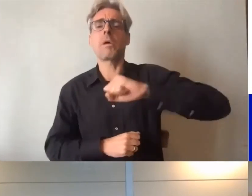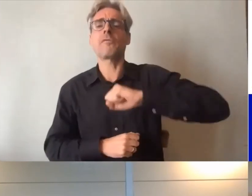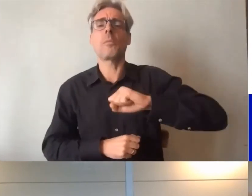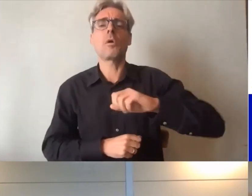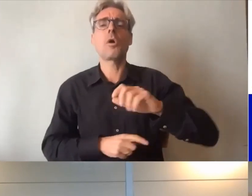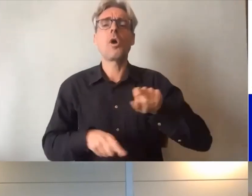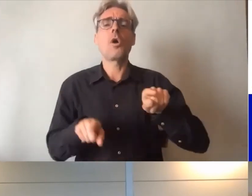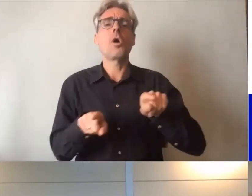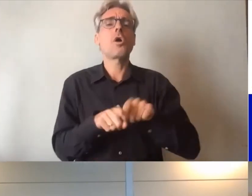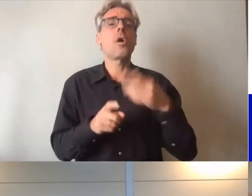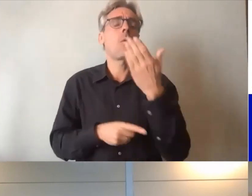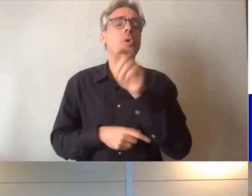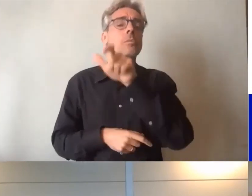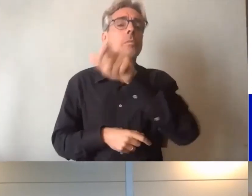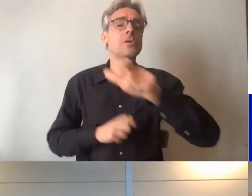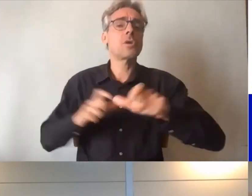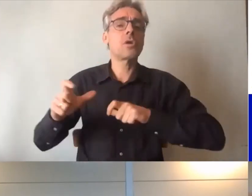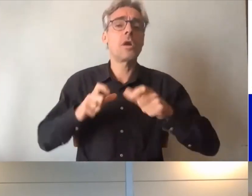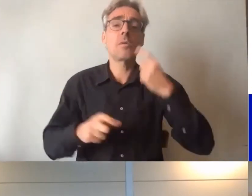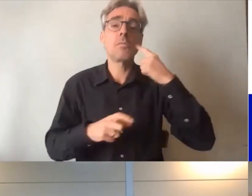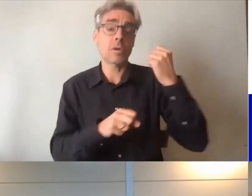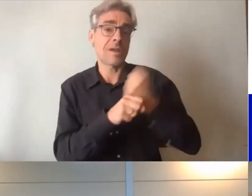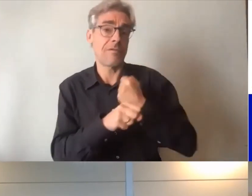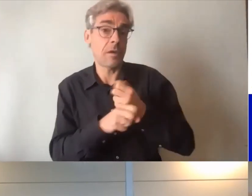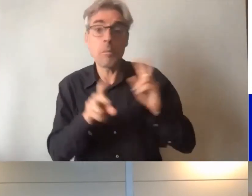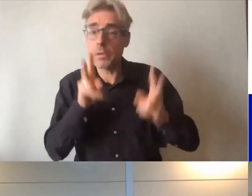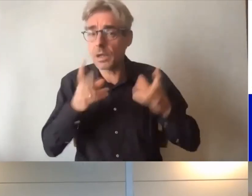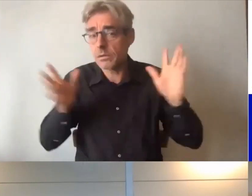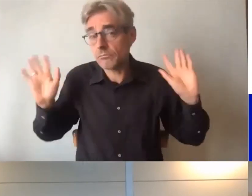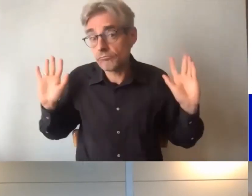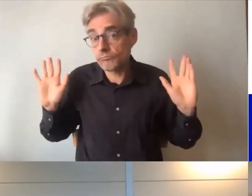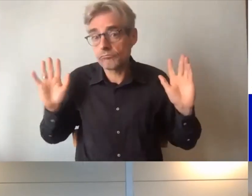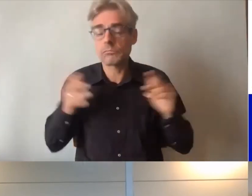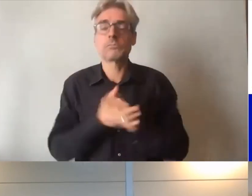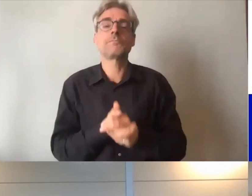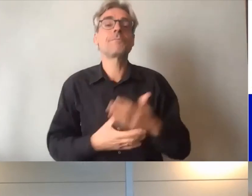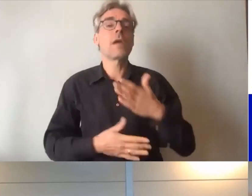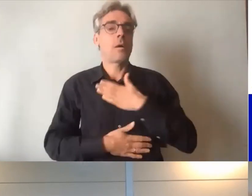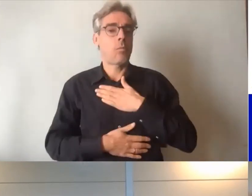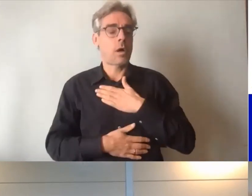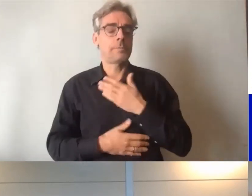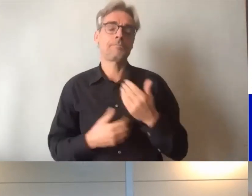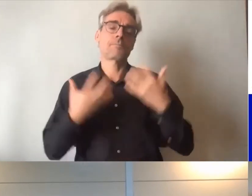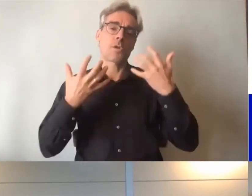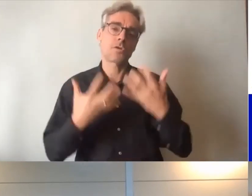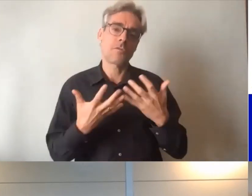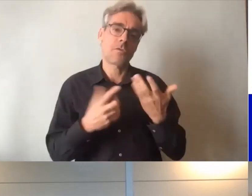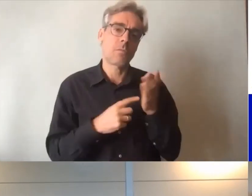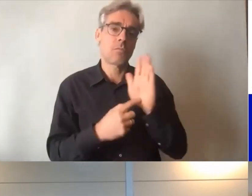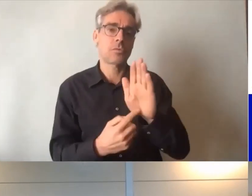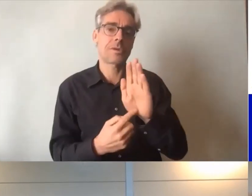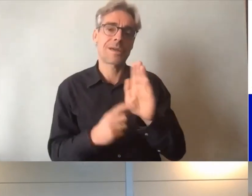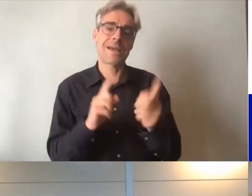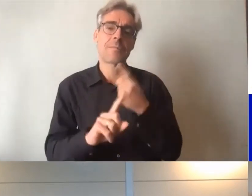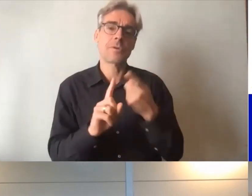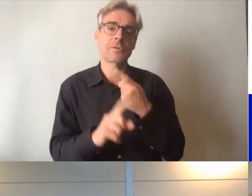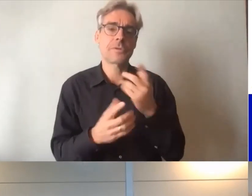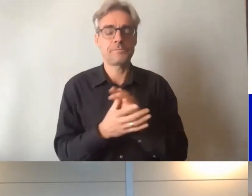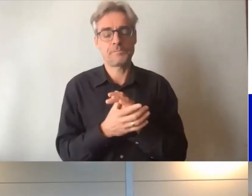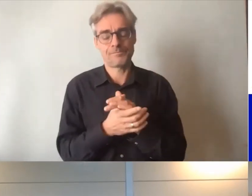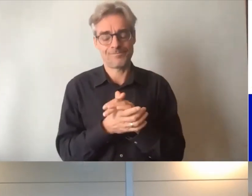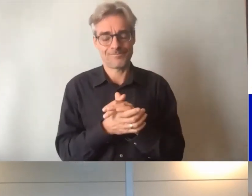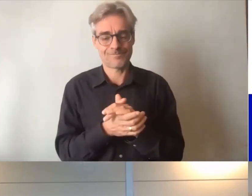pour la réalisation d'une autre tâche alors j'ai eu à cœur d'indiquer que cette